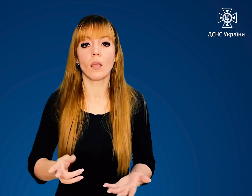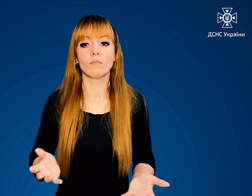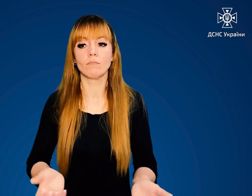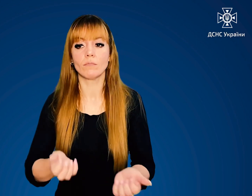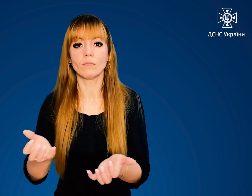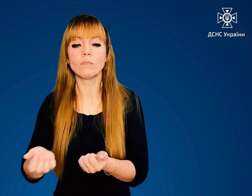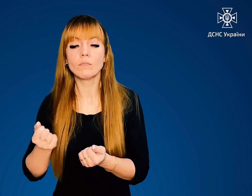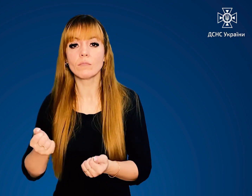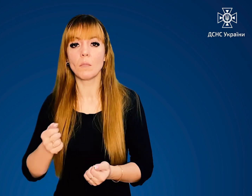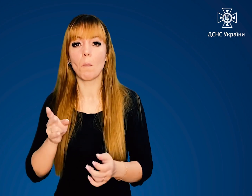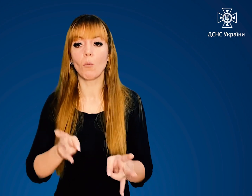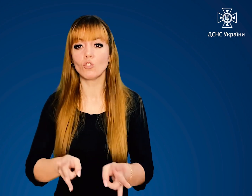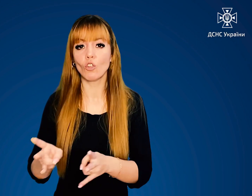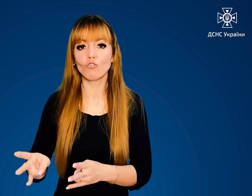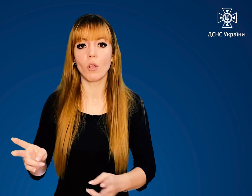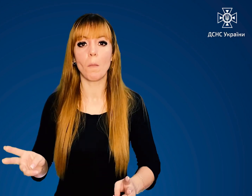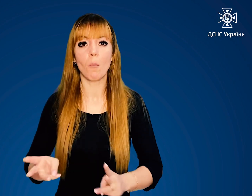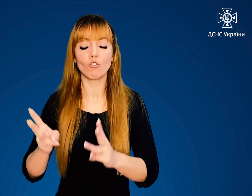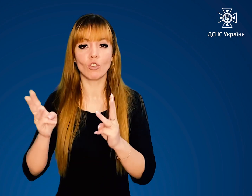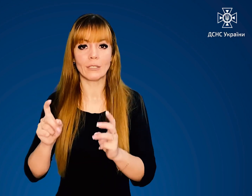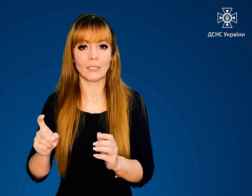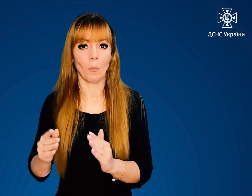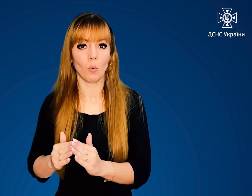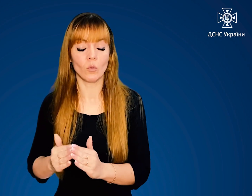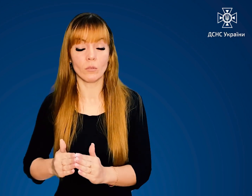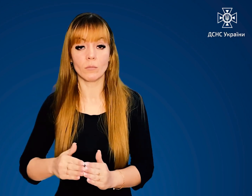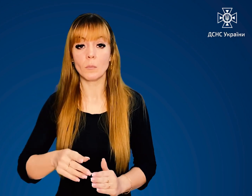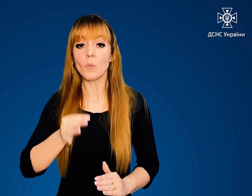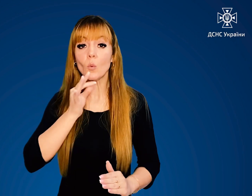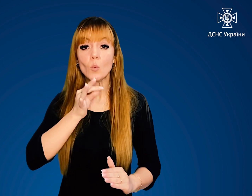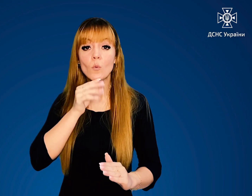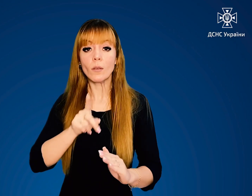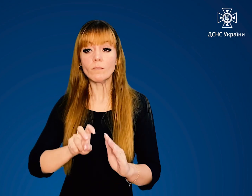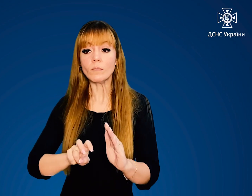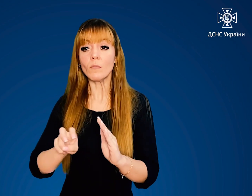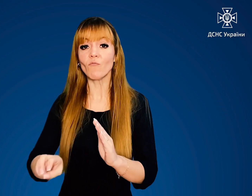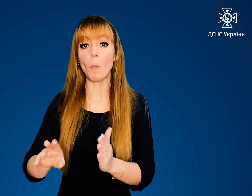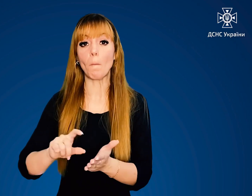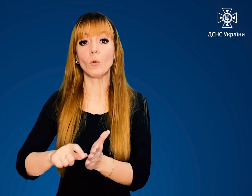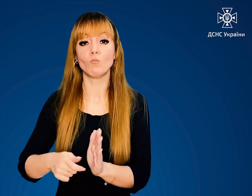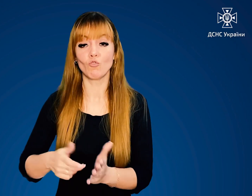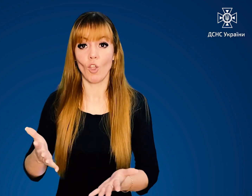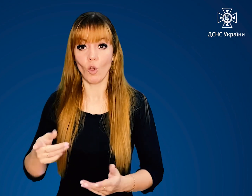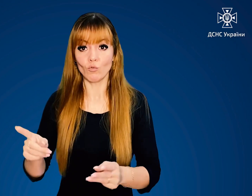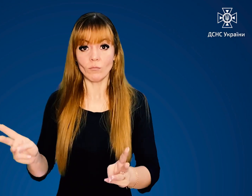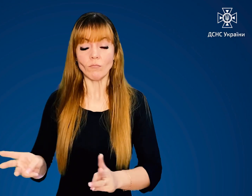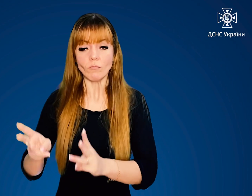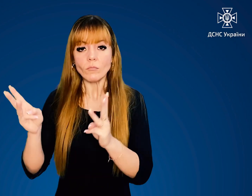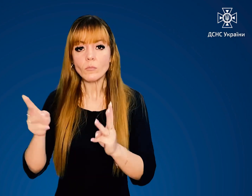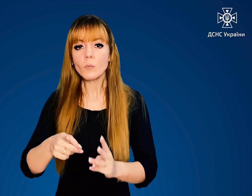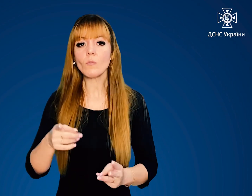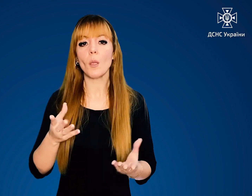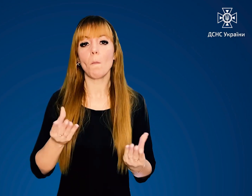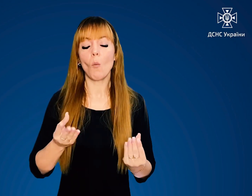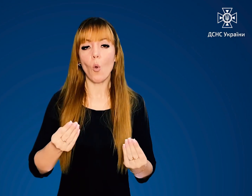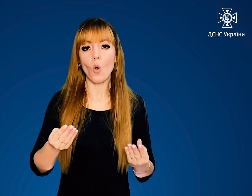пожежі з будинків. Перед тим, як увійти у приміщення, що горить, накритися мокрою